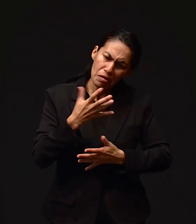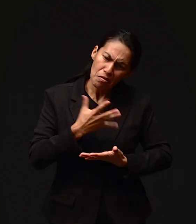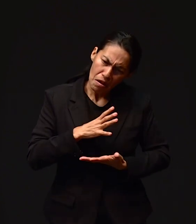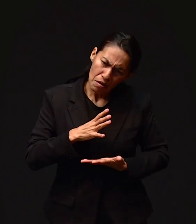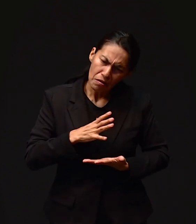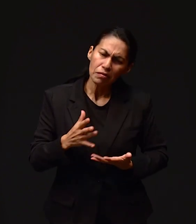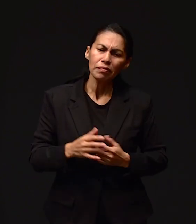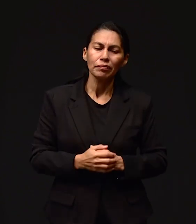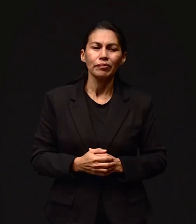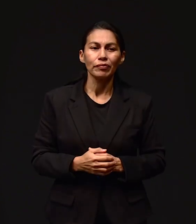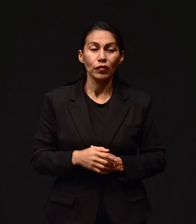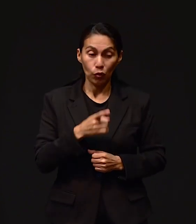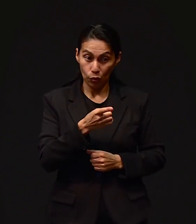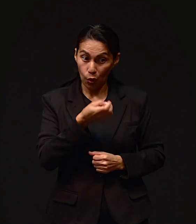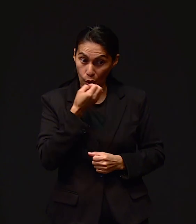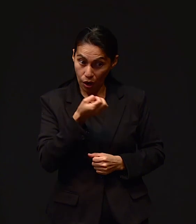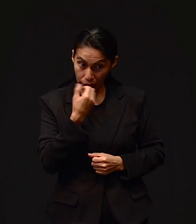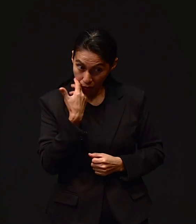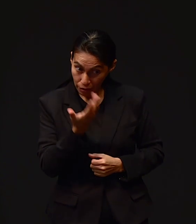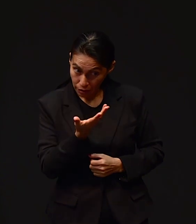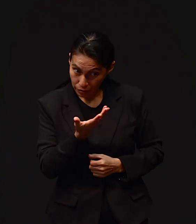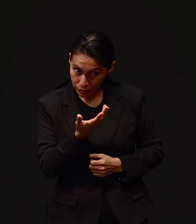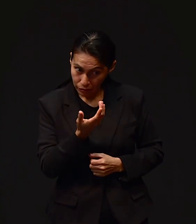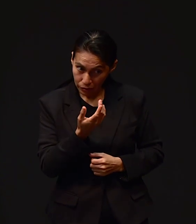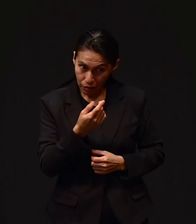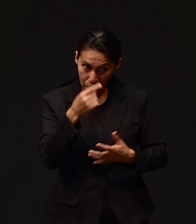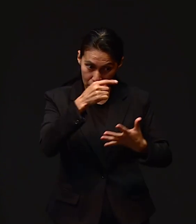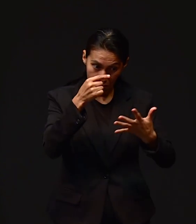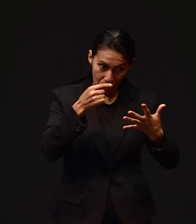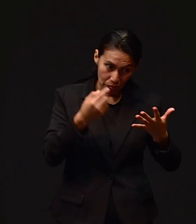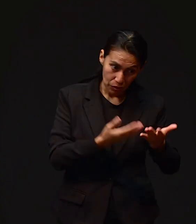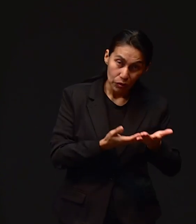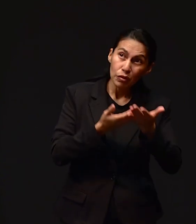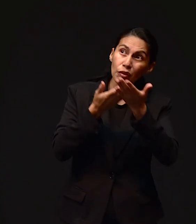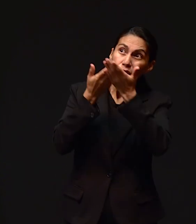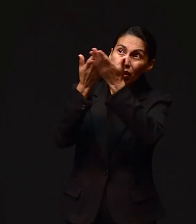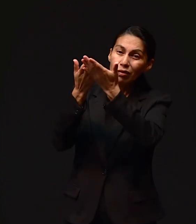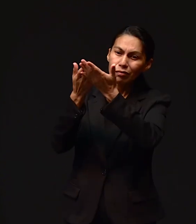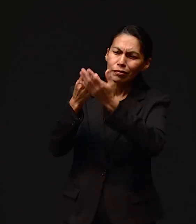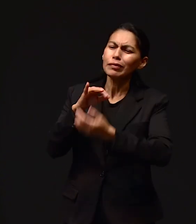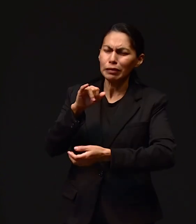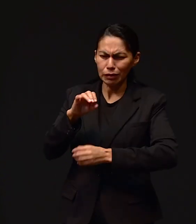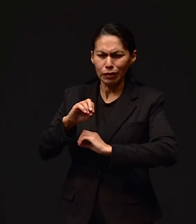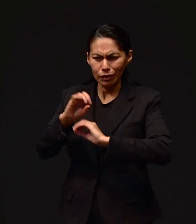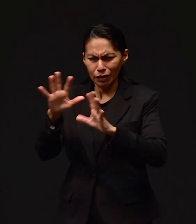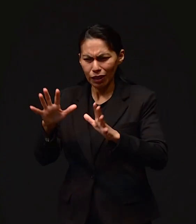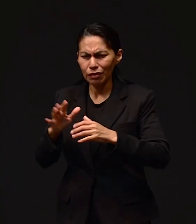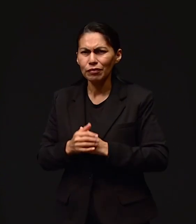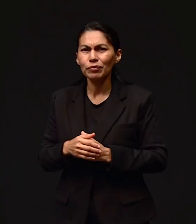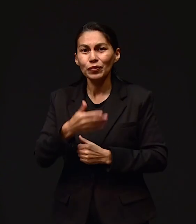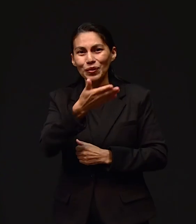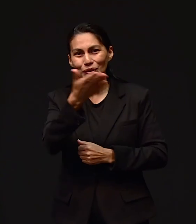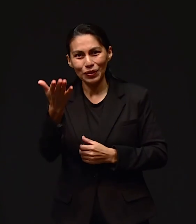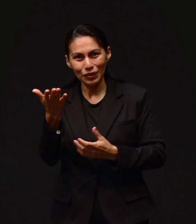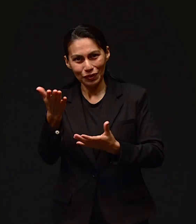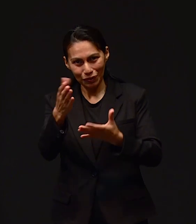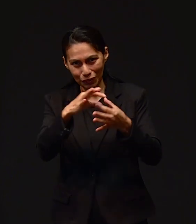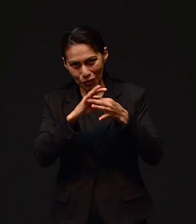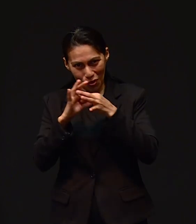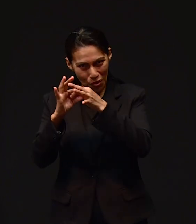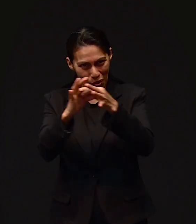Amén ¿Quieres orar Dina? Claro que sí Y encomendar estas peticiones Y agradecimientos a Dios Sí, claro que sí